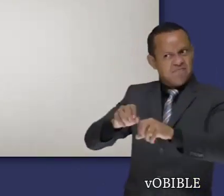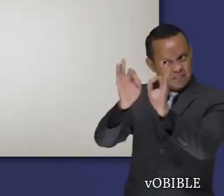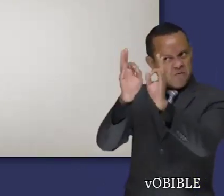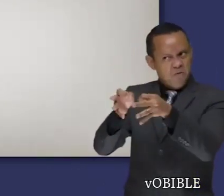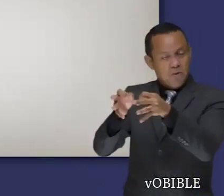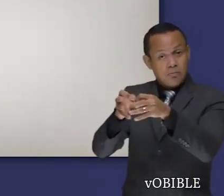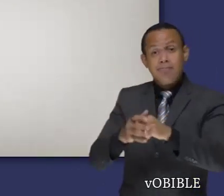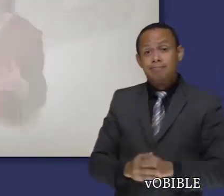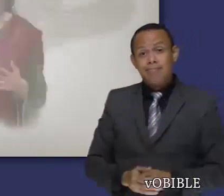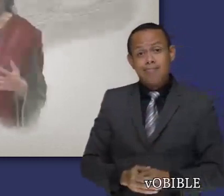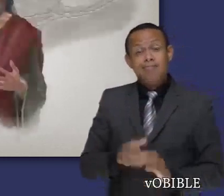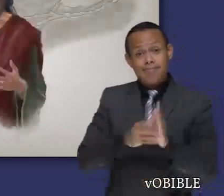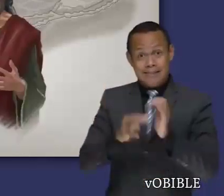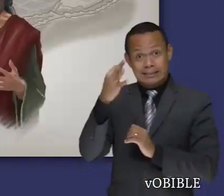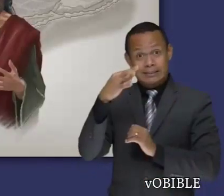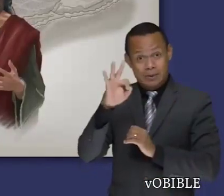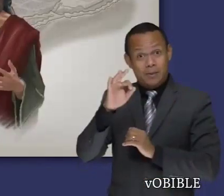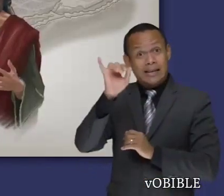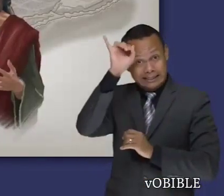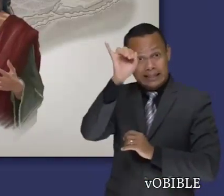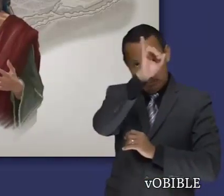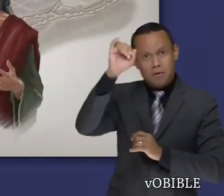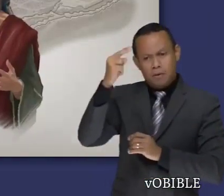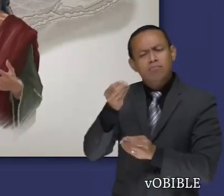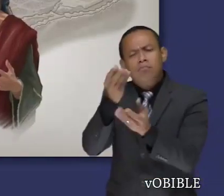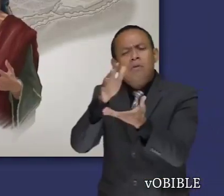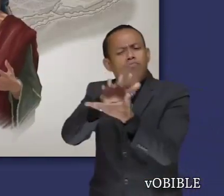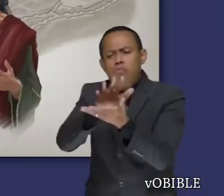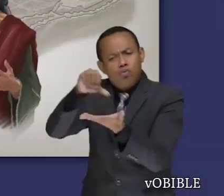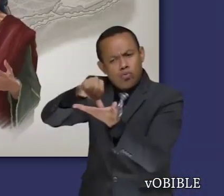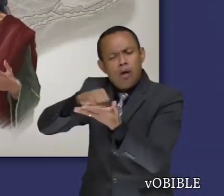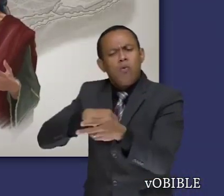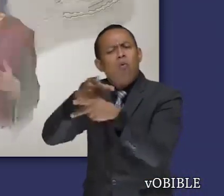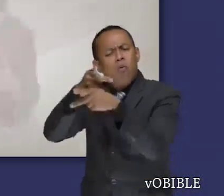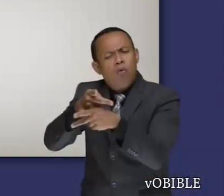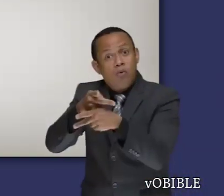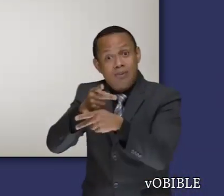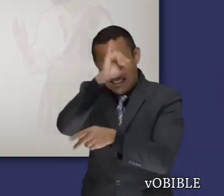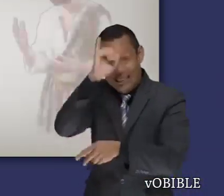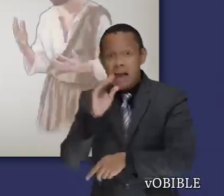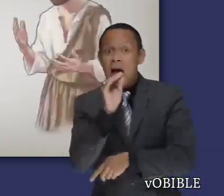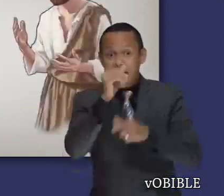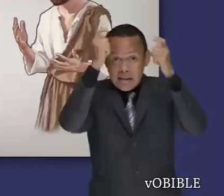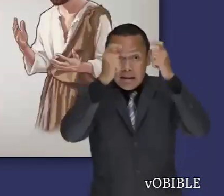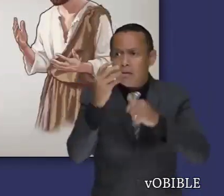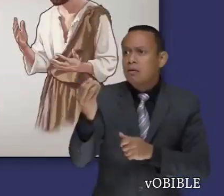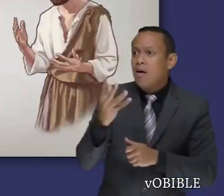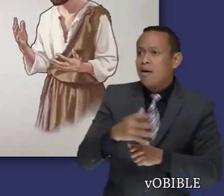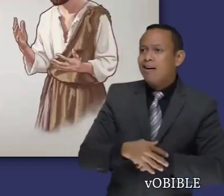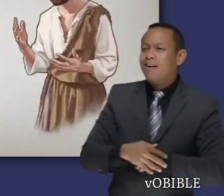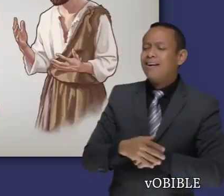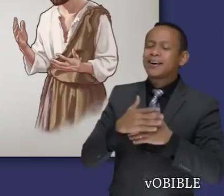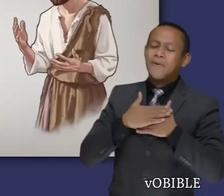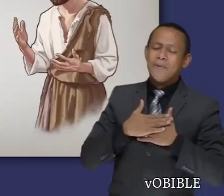En el capítulo 19, Jehová le dice al profeta Isaías que él defenderá la ciudad. Y luego Isaías le hace llegar